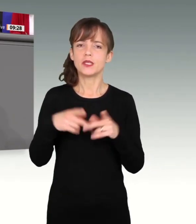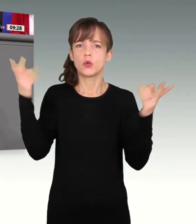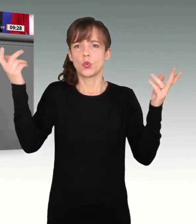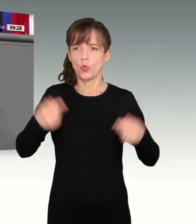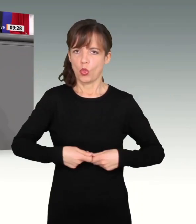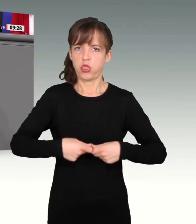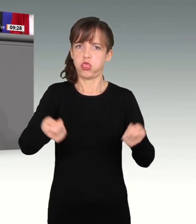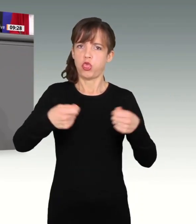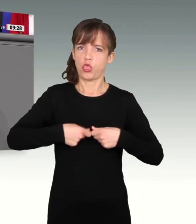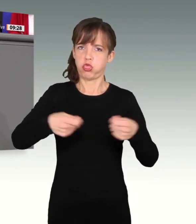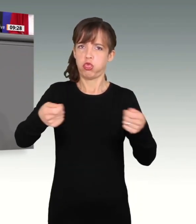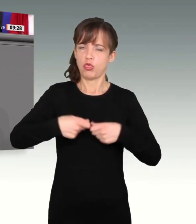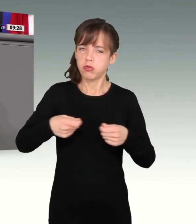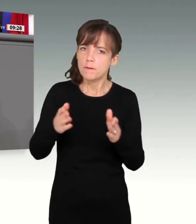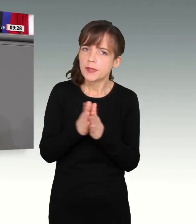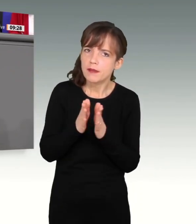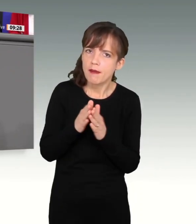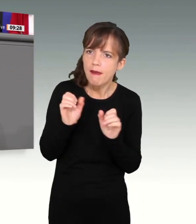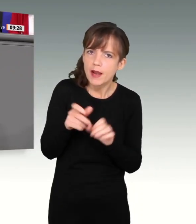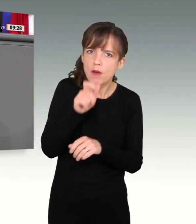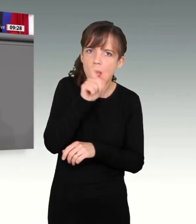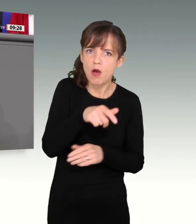Ihren betrogenen Wählern erklären, Herr Lindner.